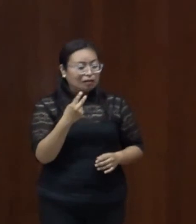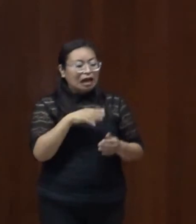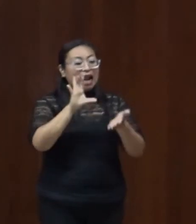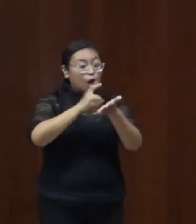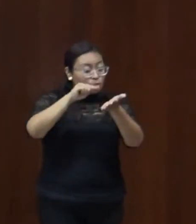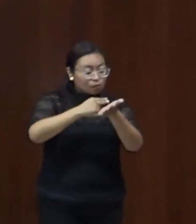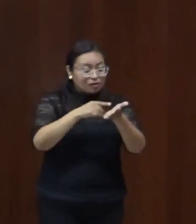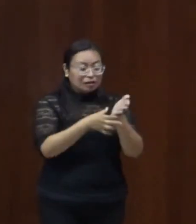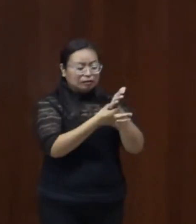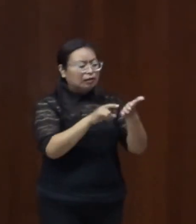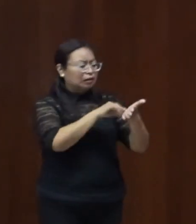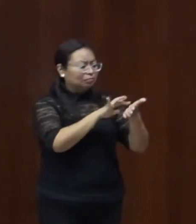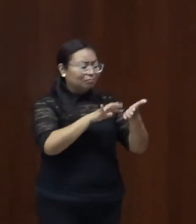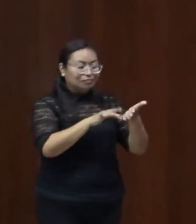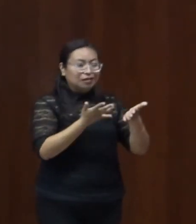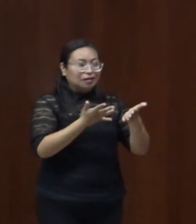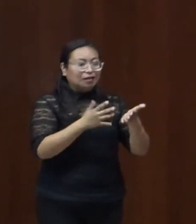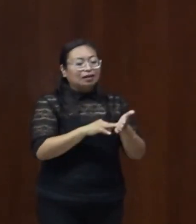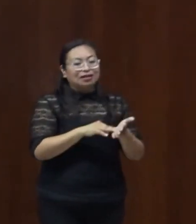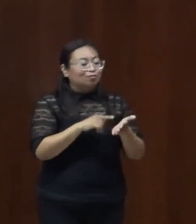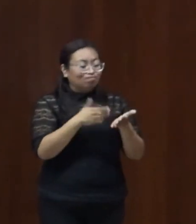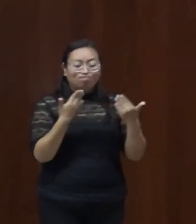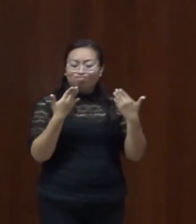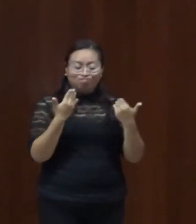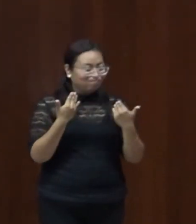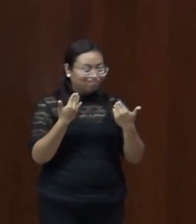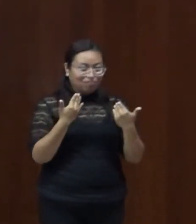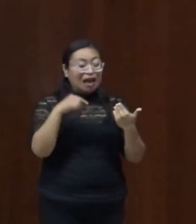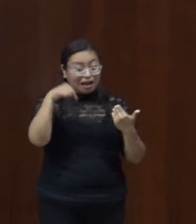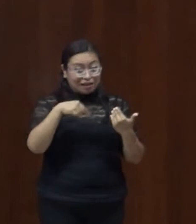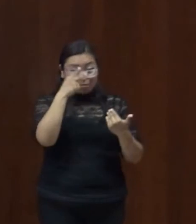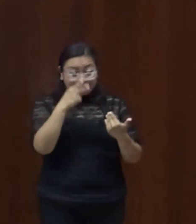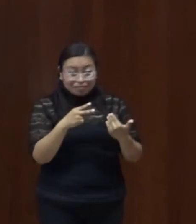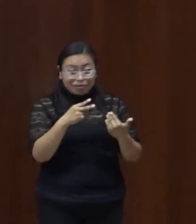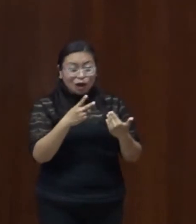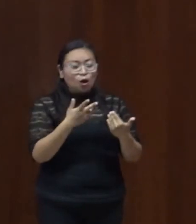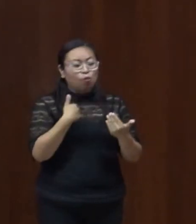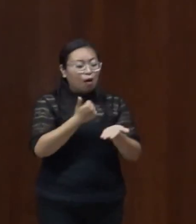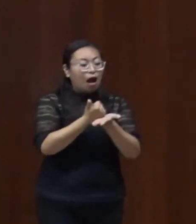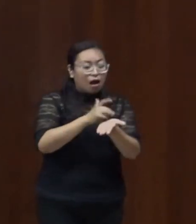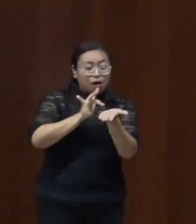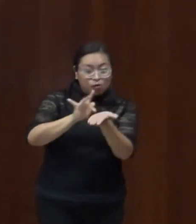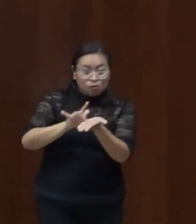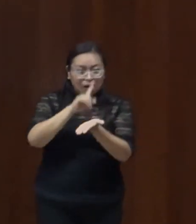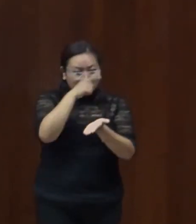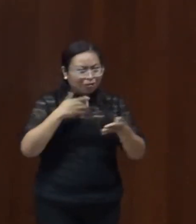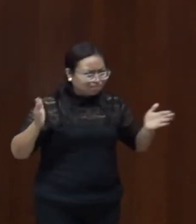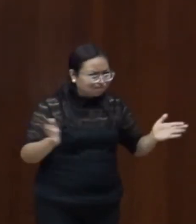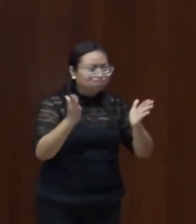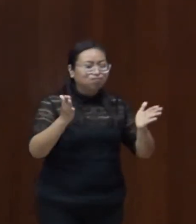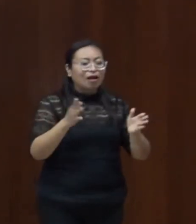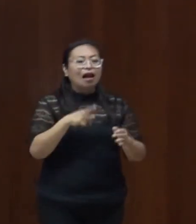en nuestro país señala que no existen medidas específicas para empoderar a las mujeres y a las niñas con